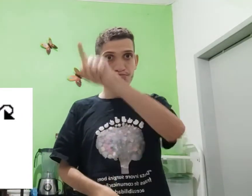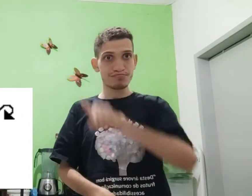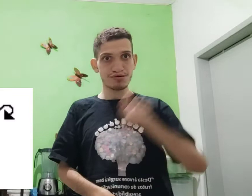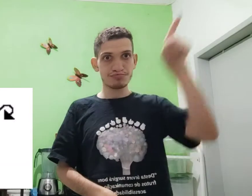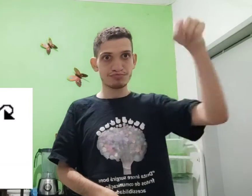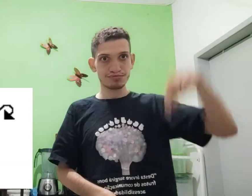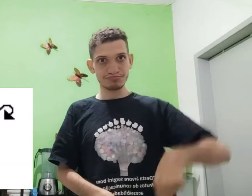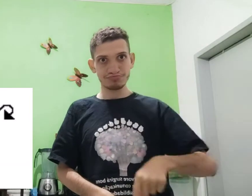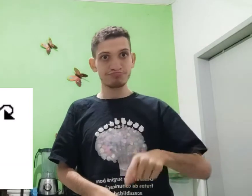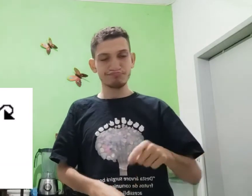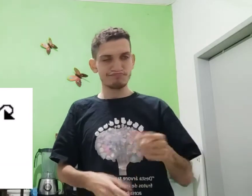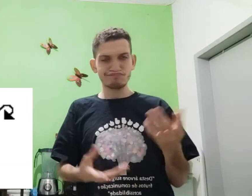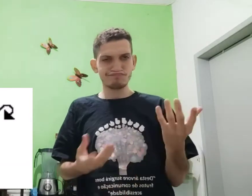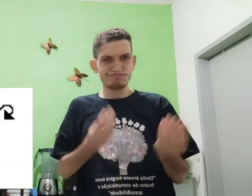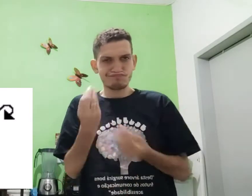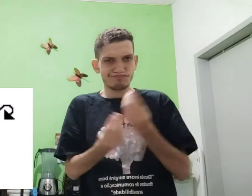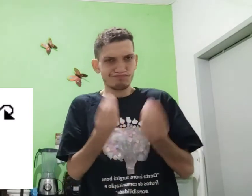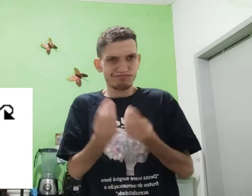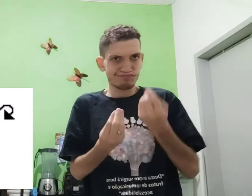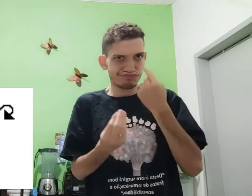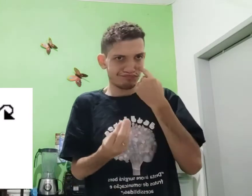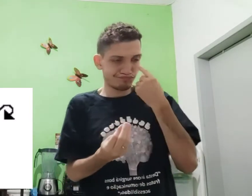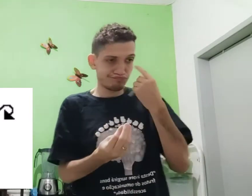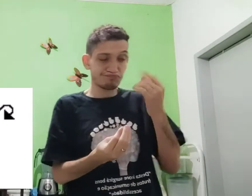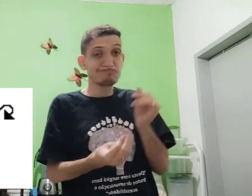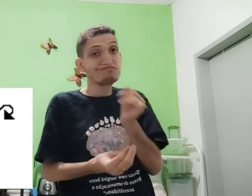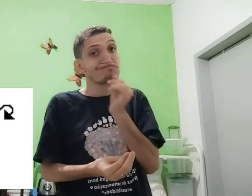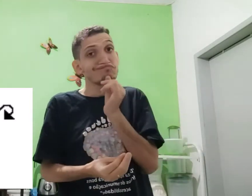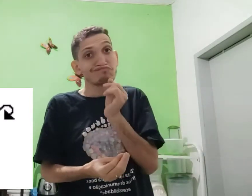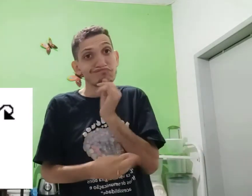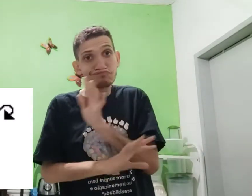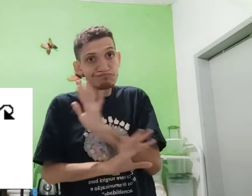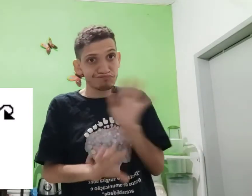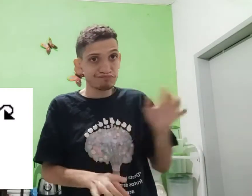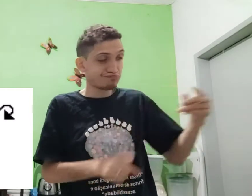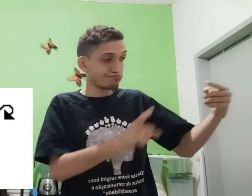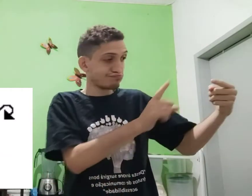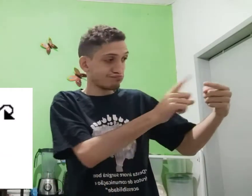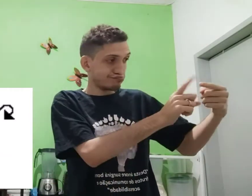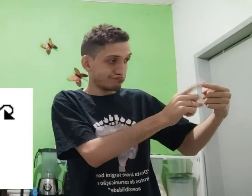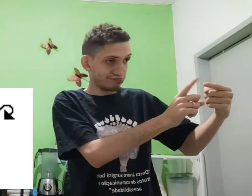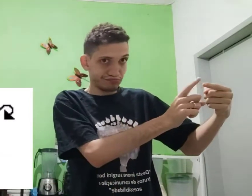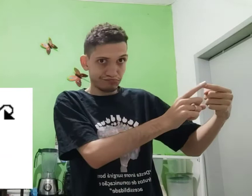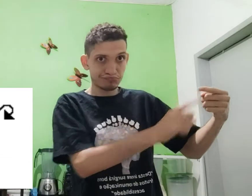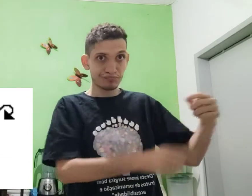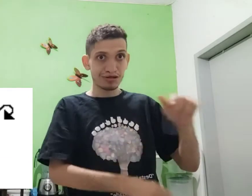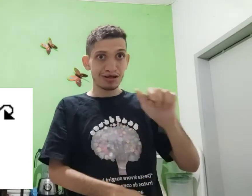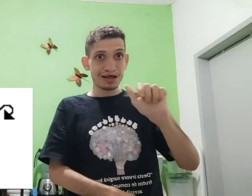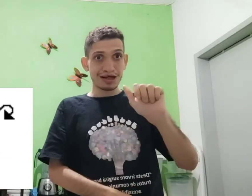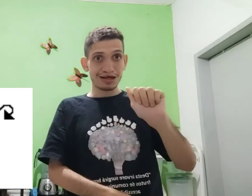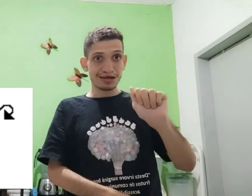apontação. Como? Olha bem, por exemplo. Primeira,